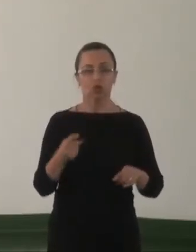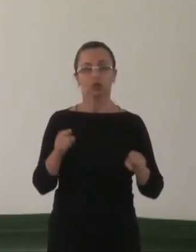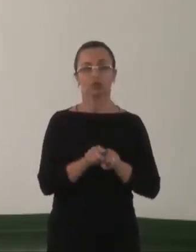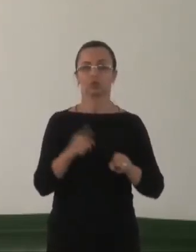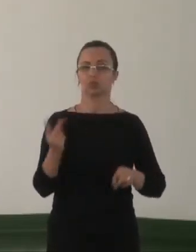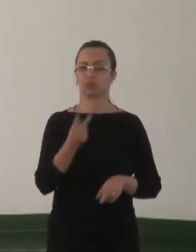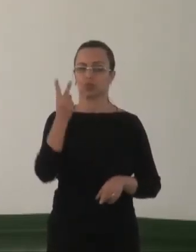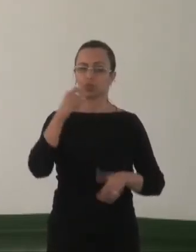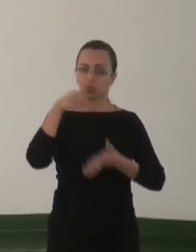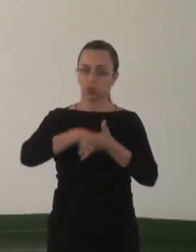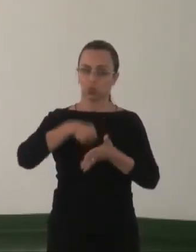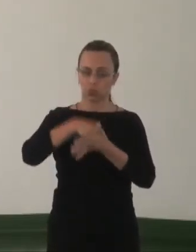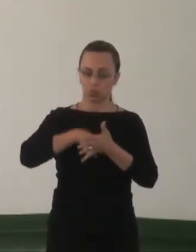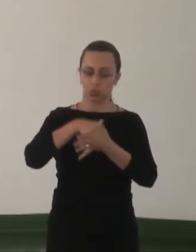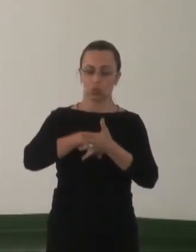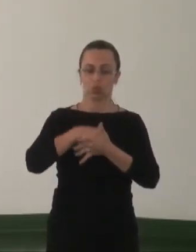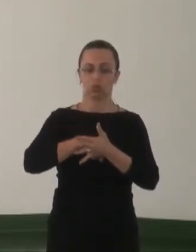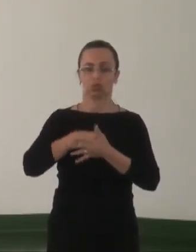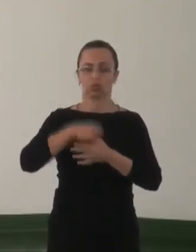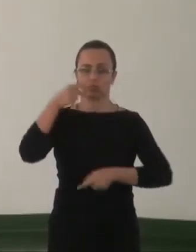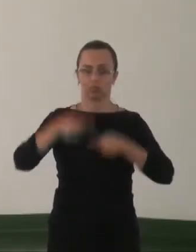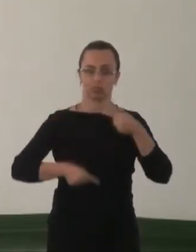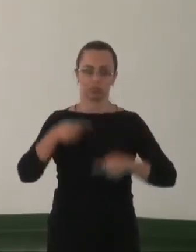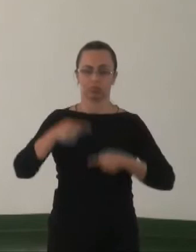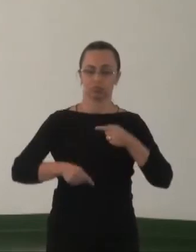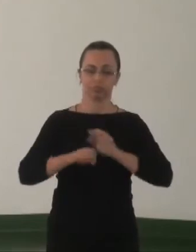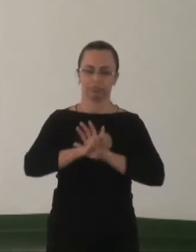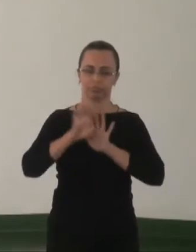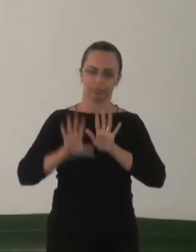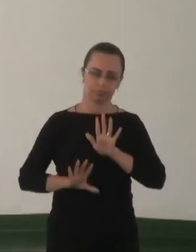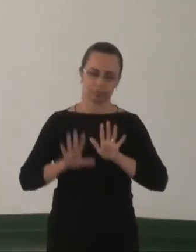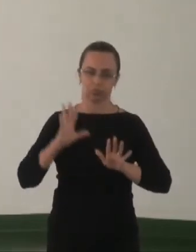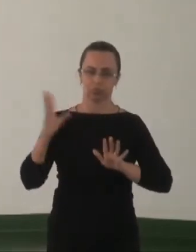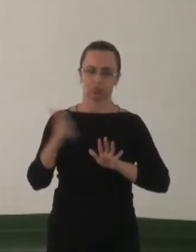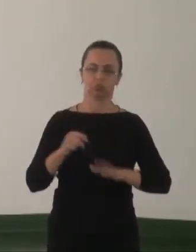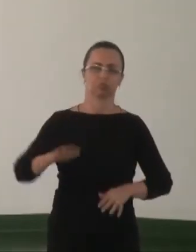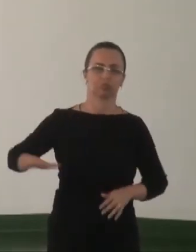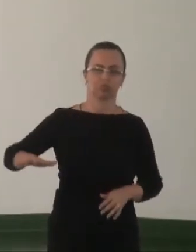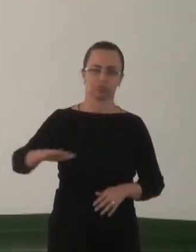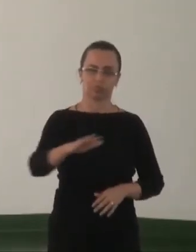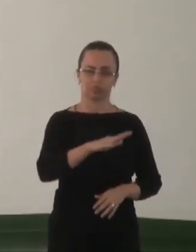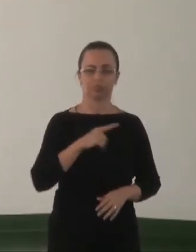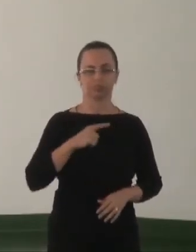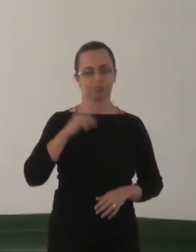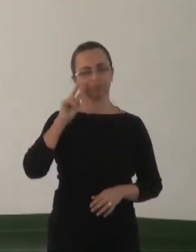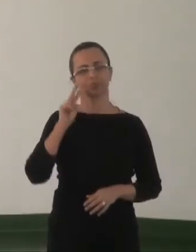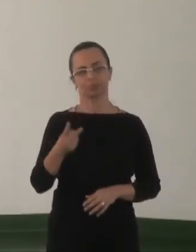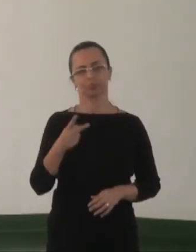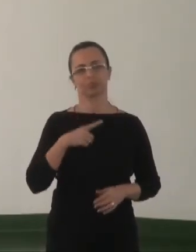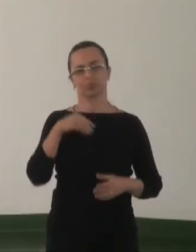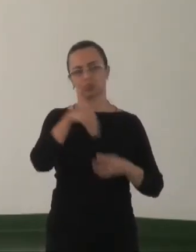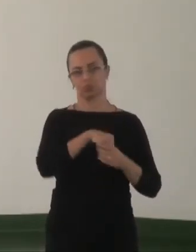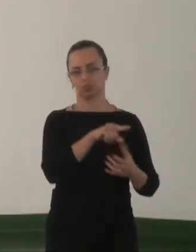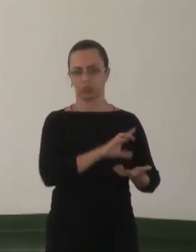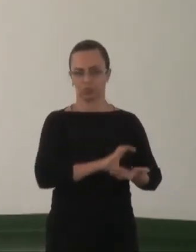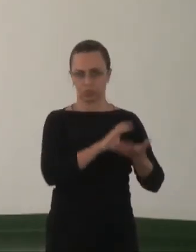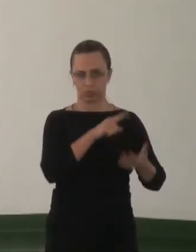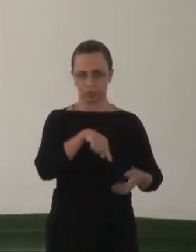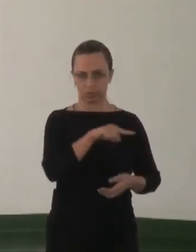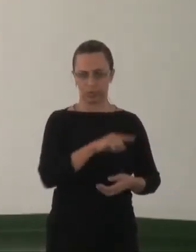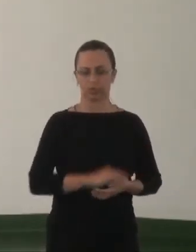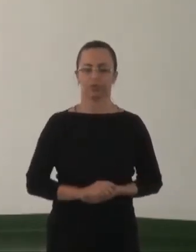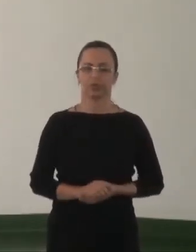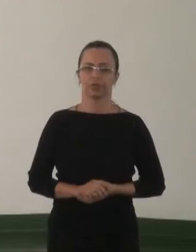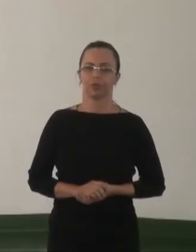daqueles que lutam pela política LGBT dentro de todos os espaços deve ser reconhecida pelo Conselho. Hoje o que a gente